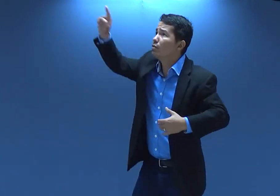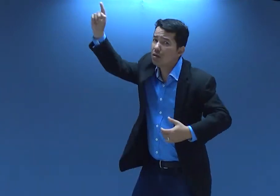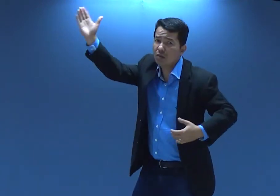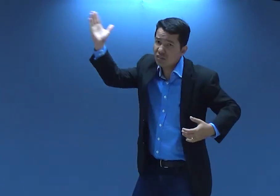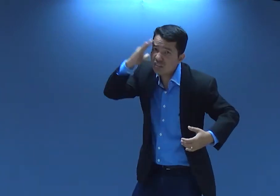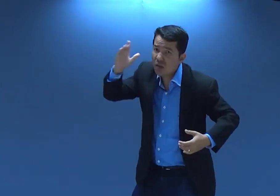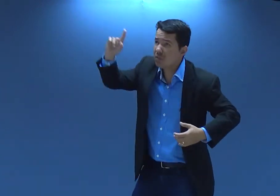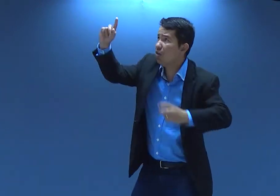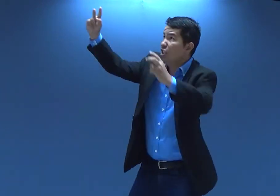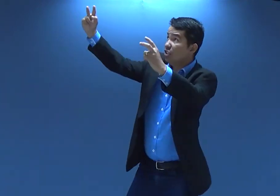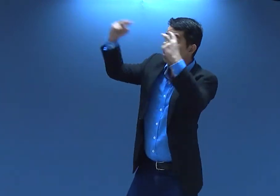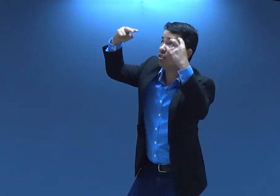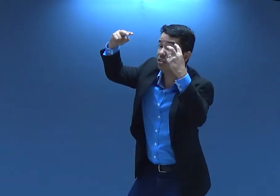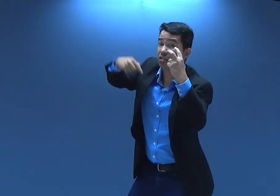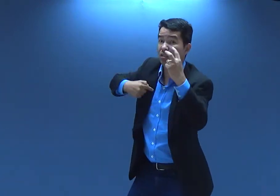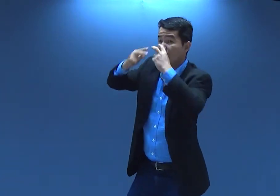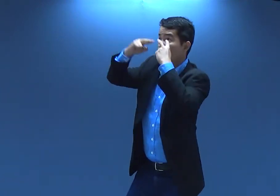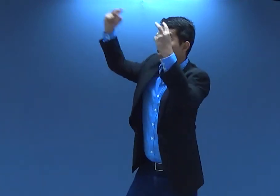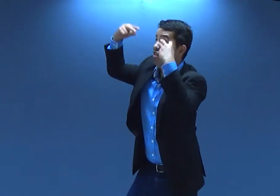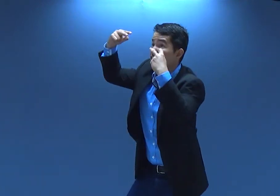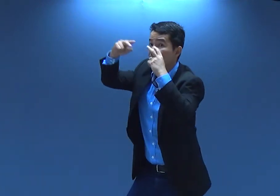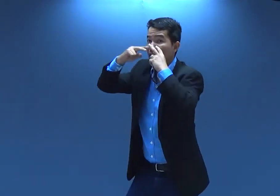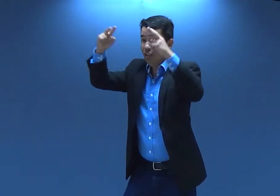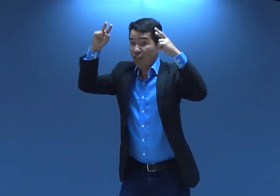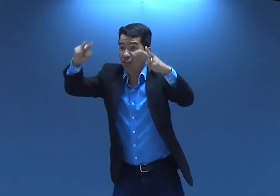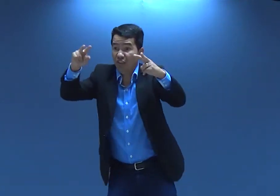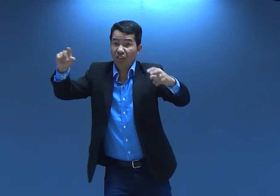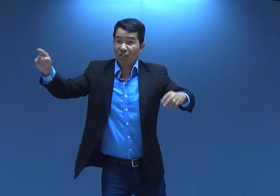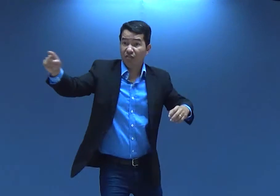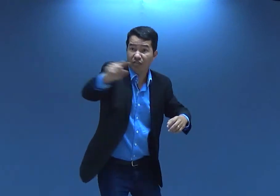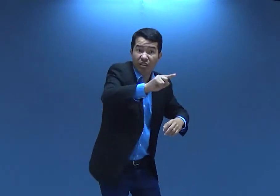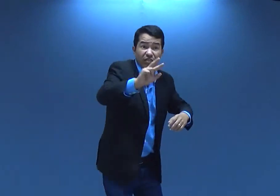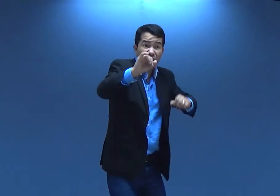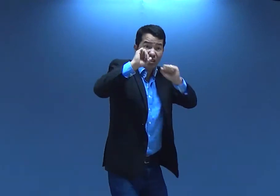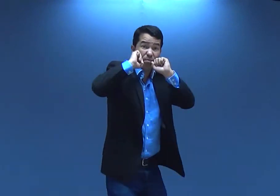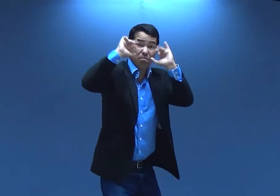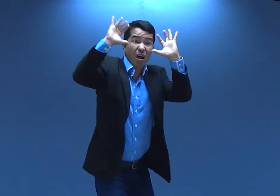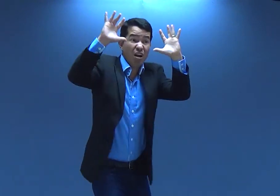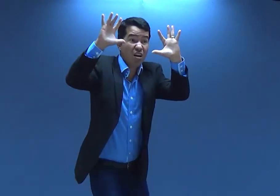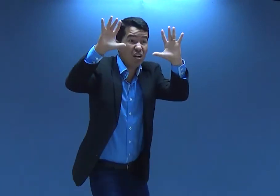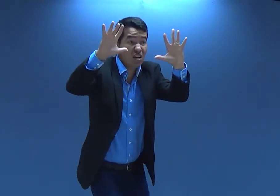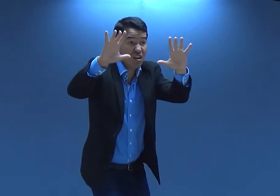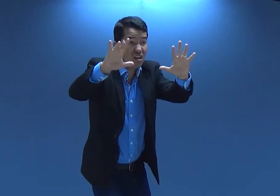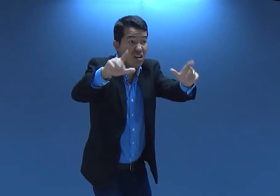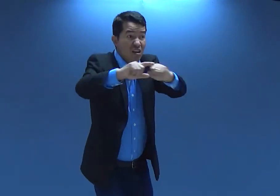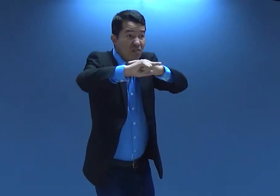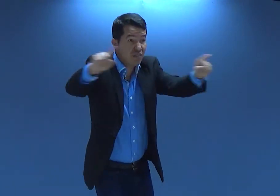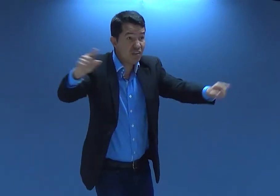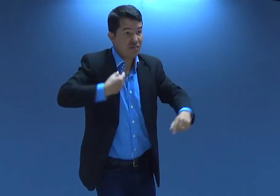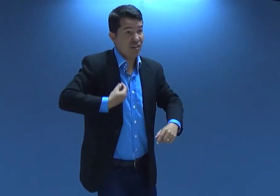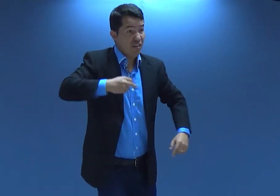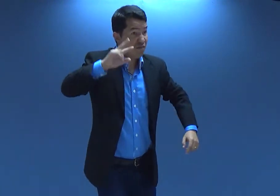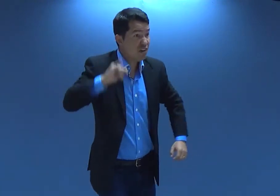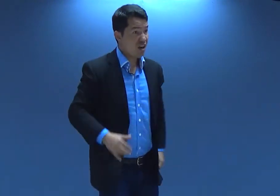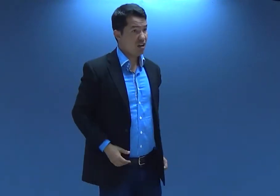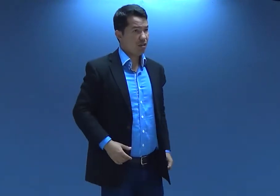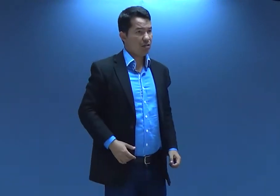Explicar tudo pra Ele. sabe, Ele tá vendo você. Ele tá vendo e Ele vai te abençoar. Ele vai